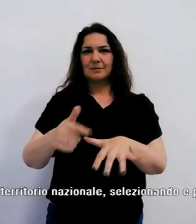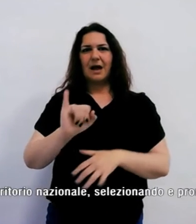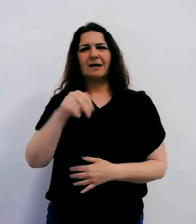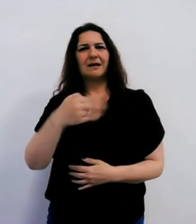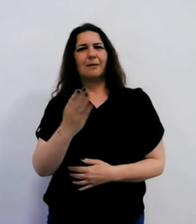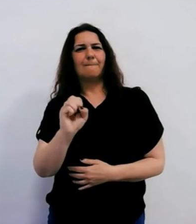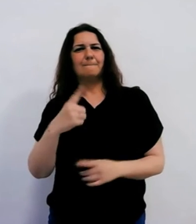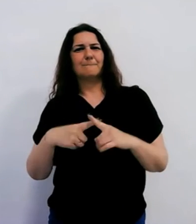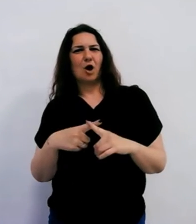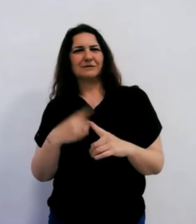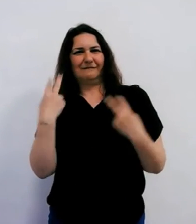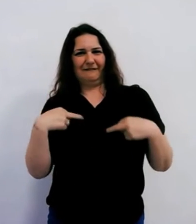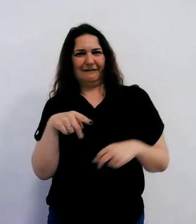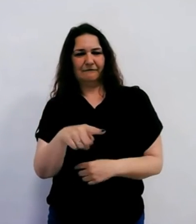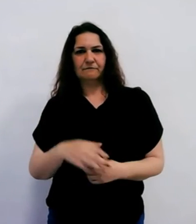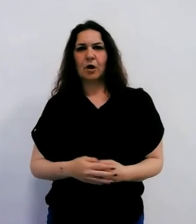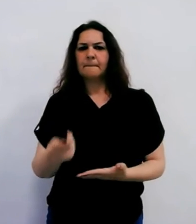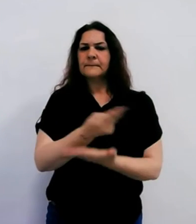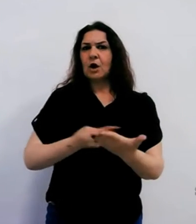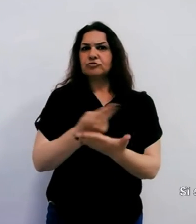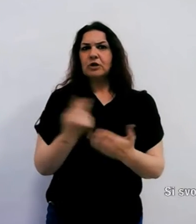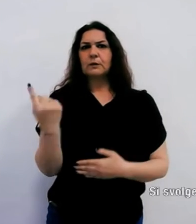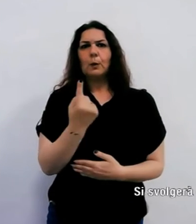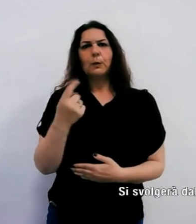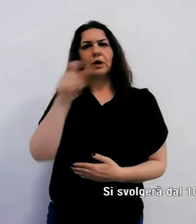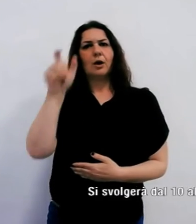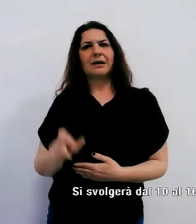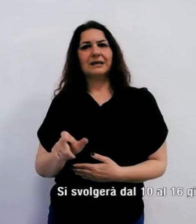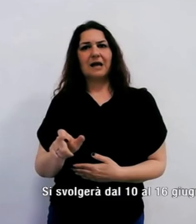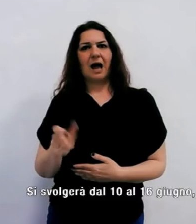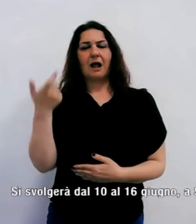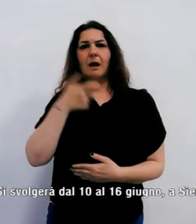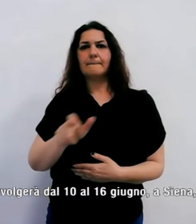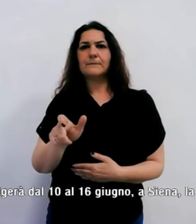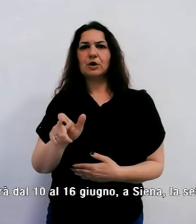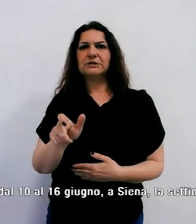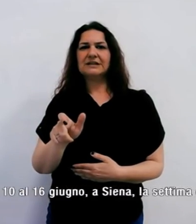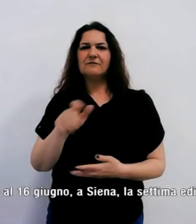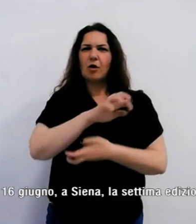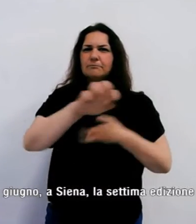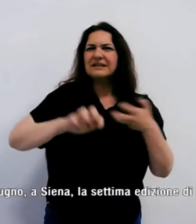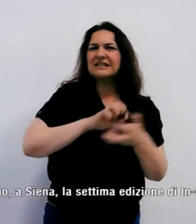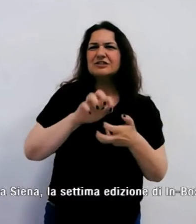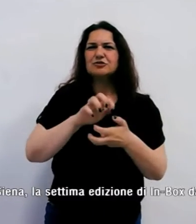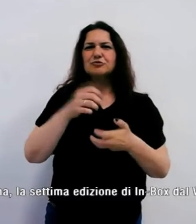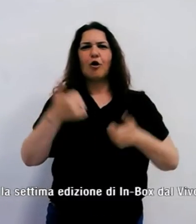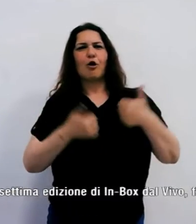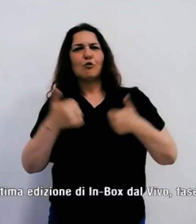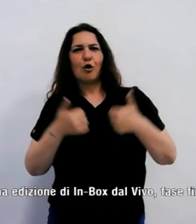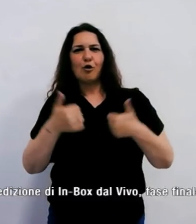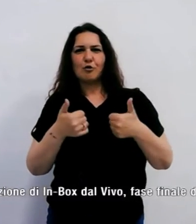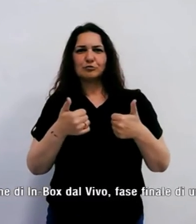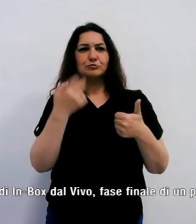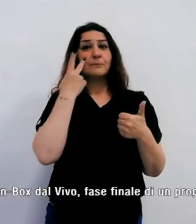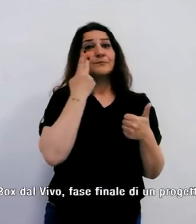fase finale di un progetto unico in Italia per la sua natura ibrida di concorso, vetrina e festival di teatro